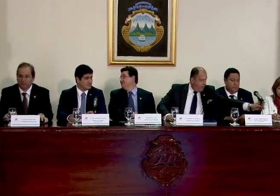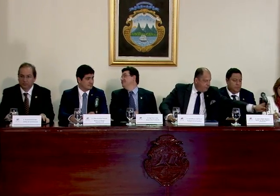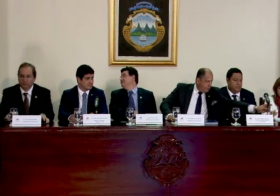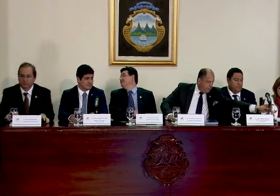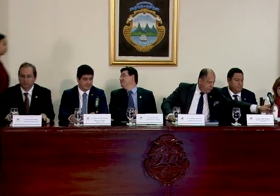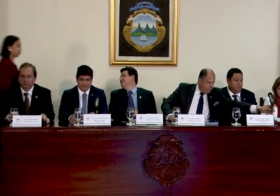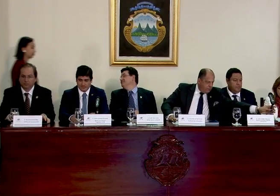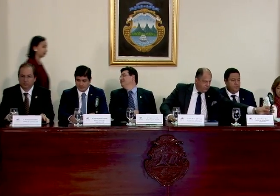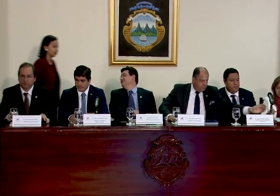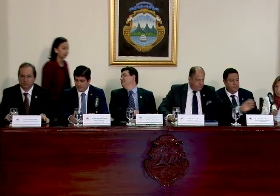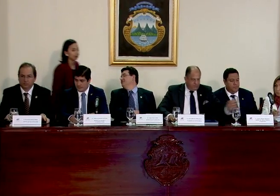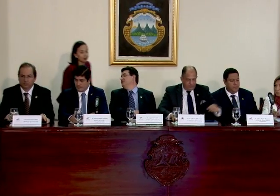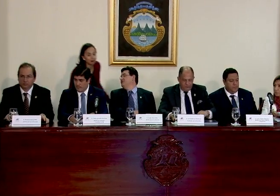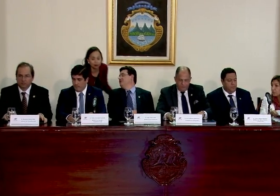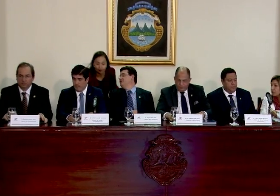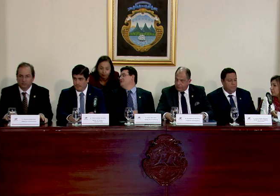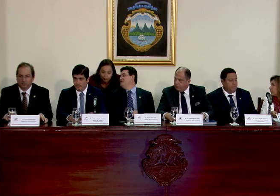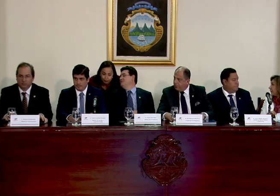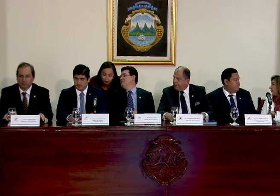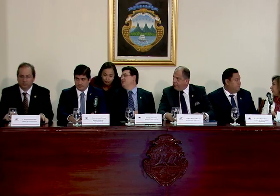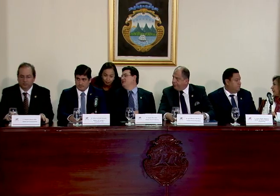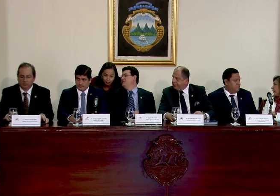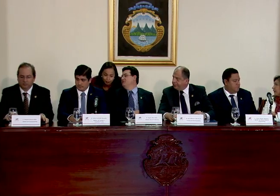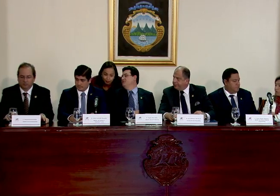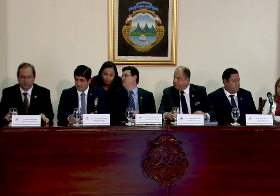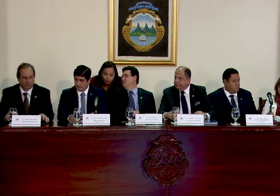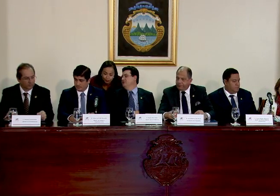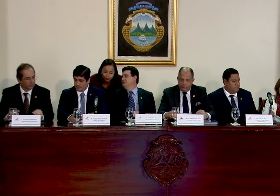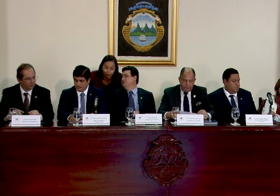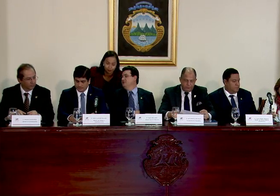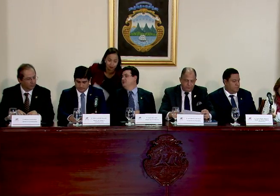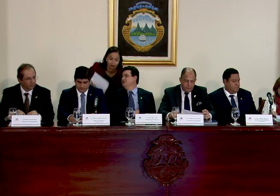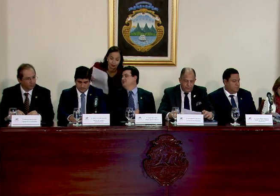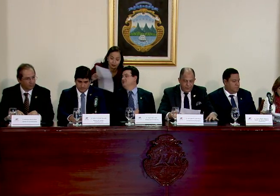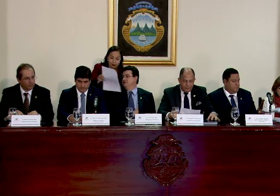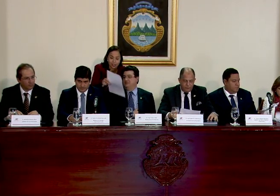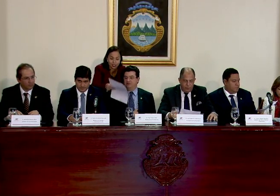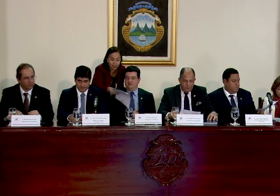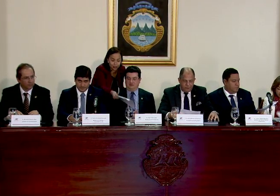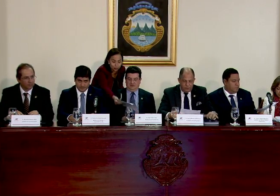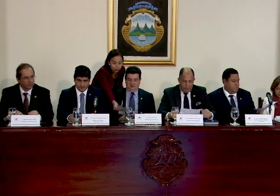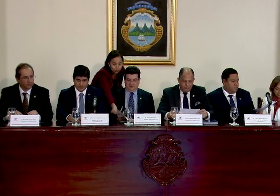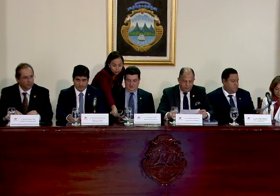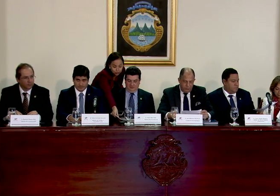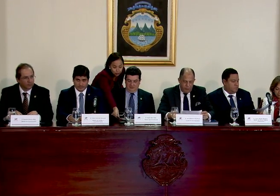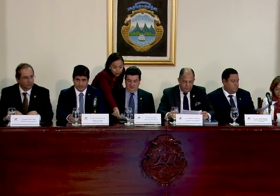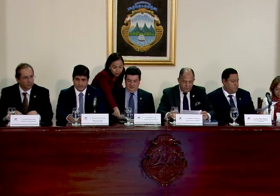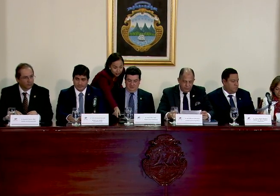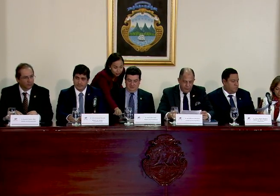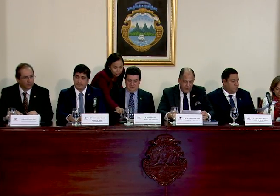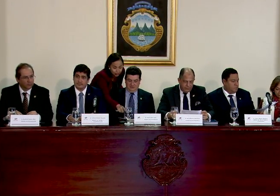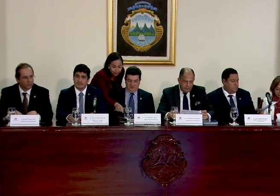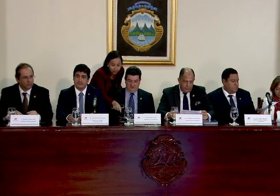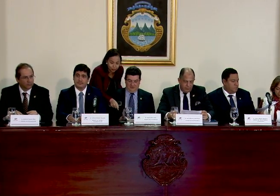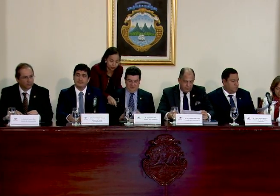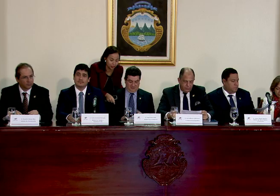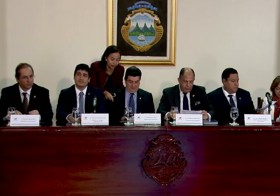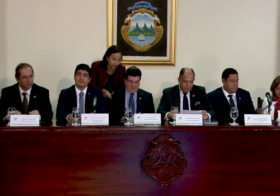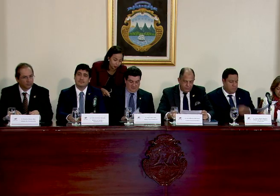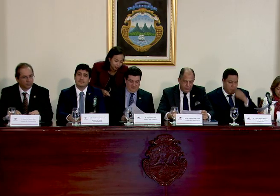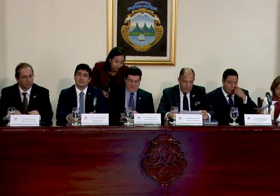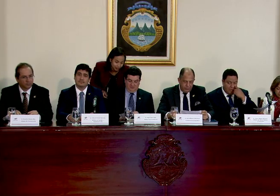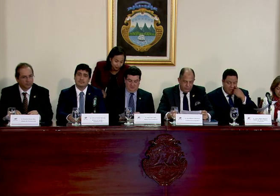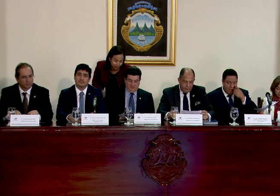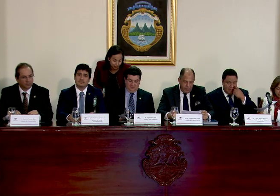del detalle de este panel que tendrá lugar en nuestro país el día jueves y viernes con la participación